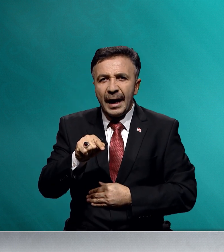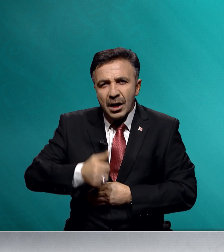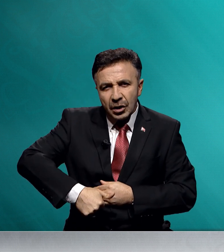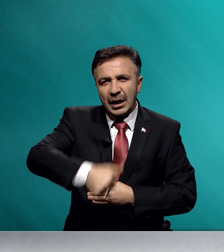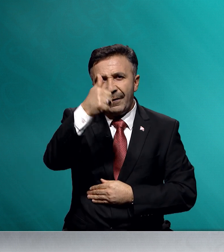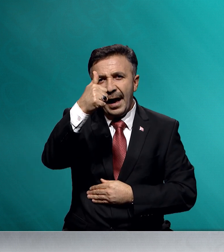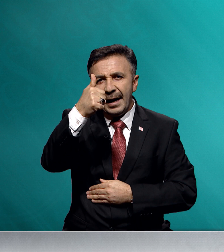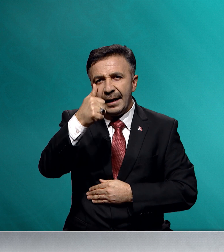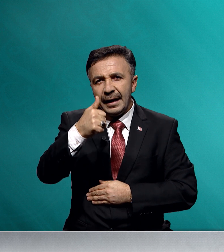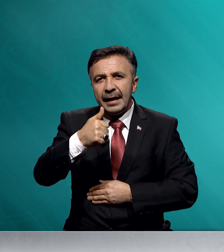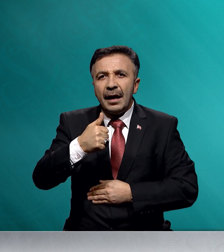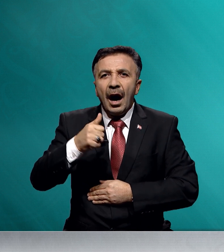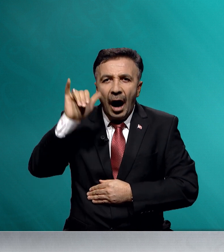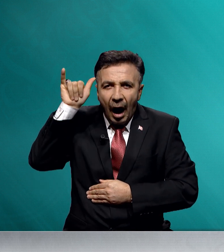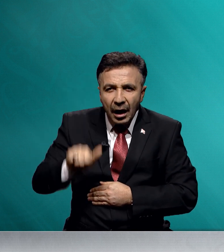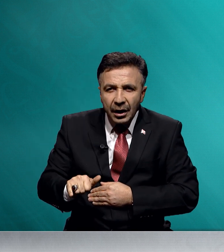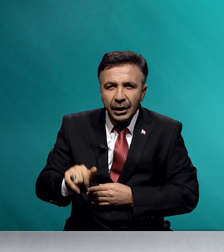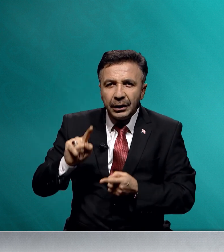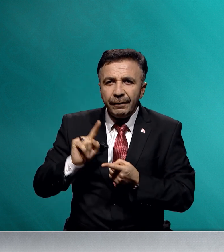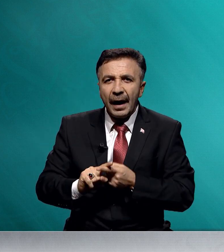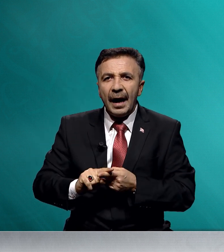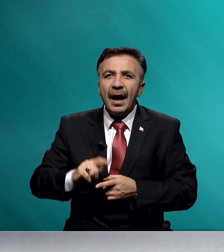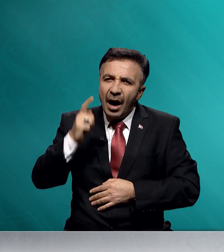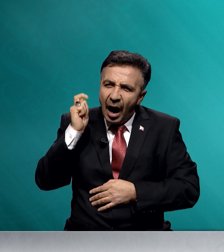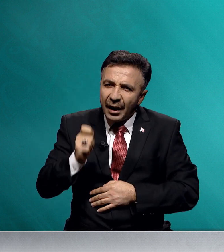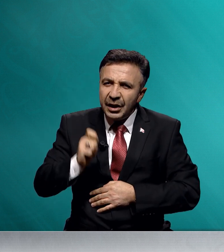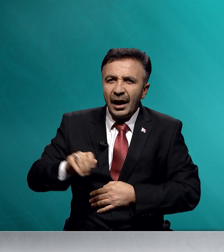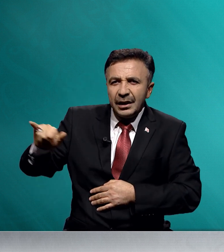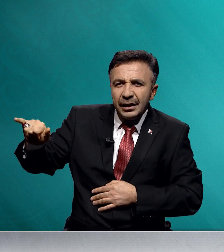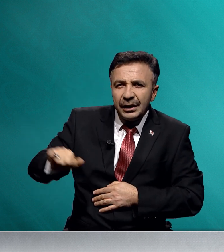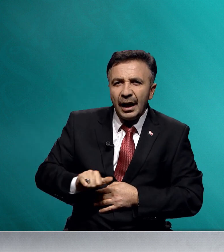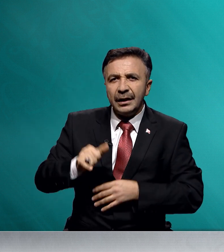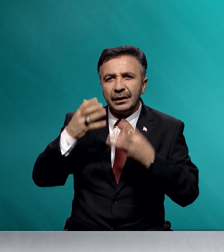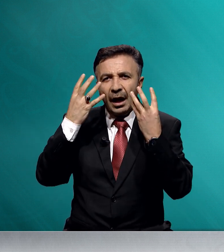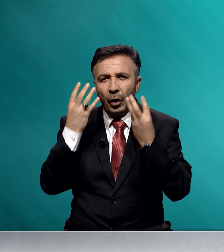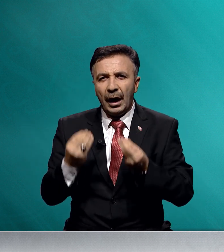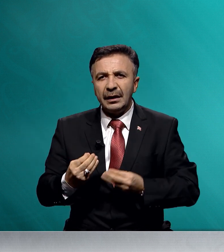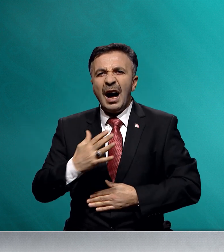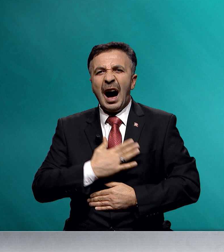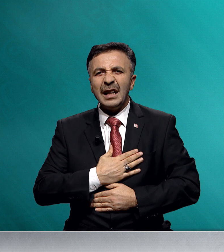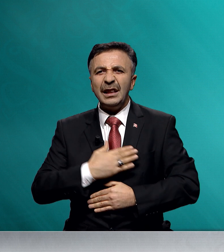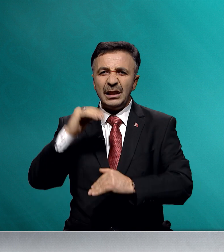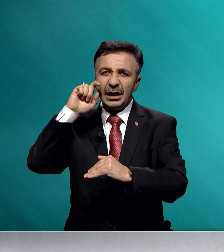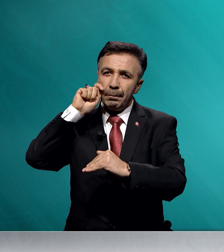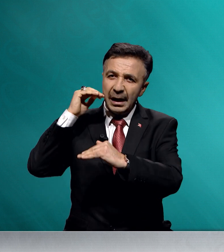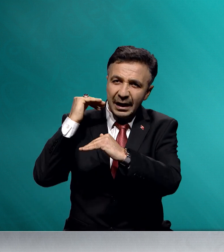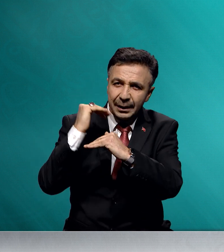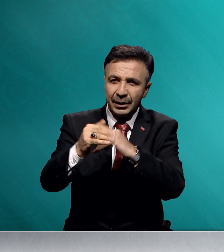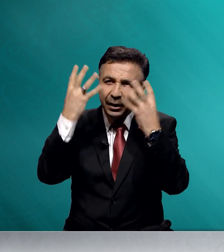zafer, Hakk'ın ve hakikatin yanında olan aziz milletimizin